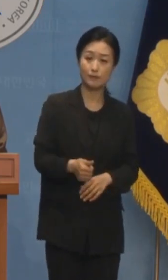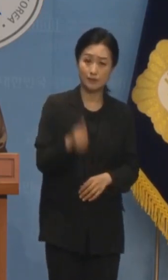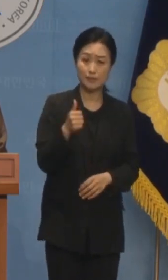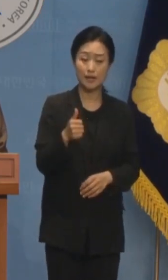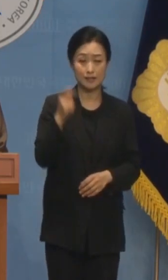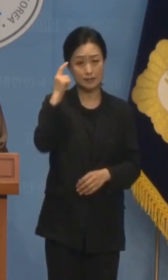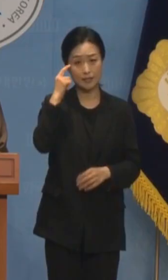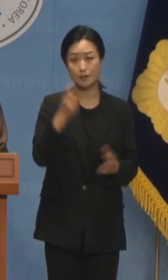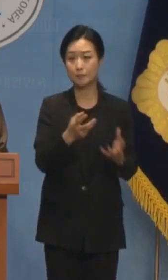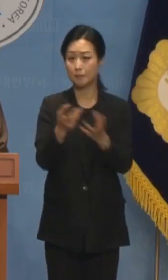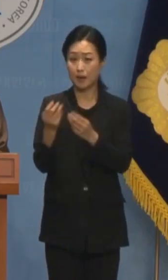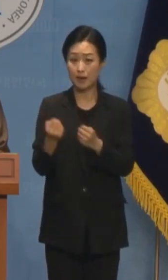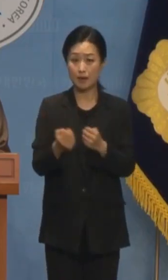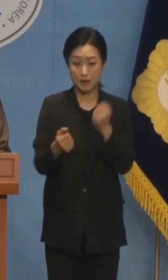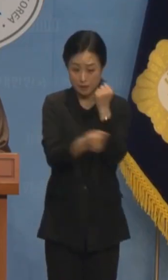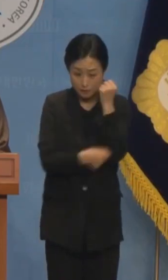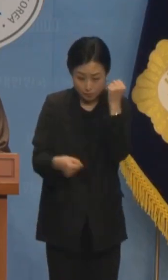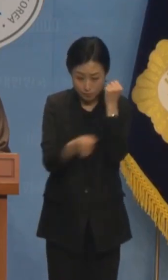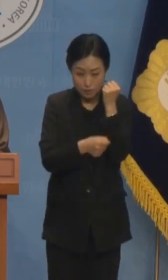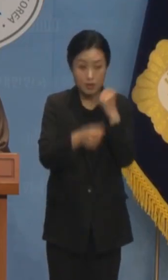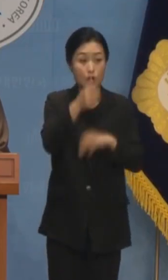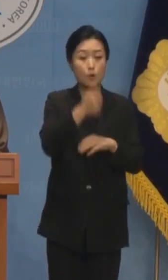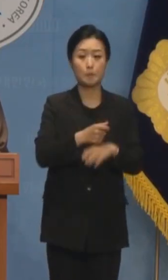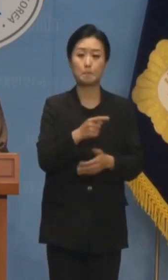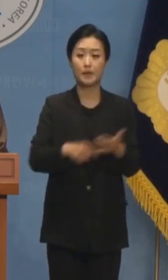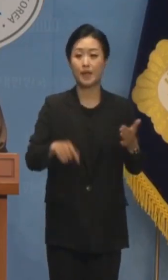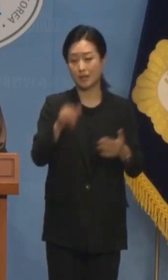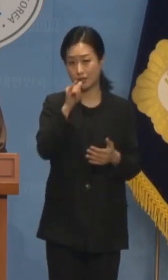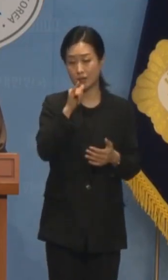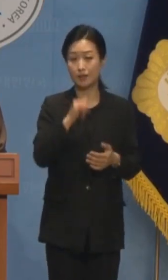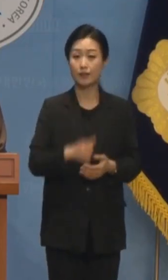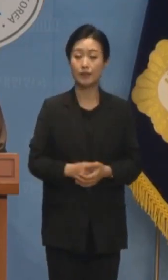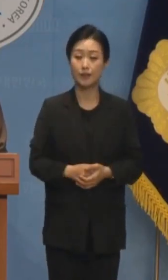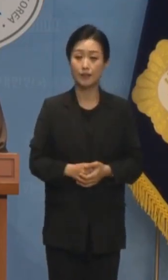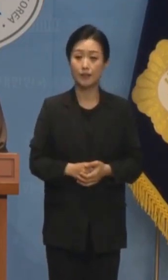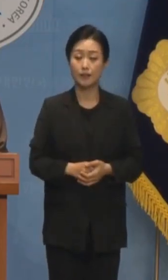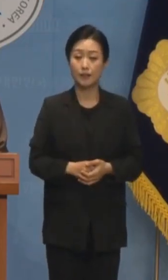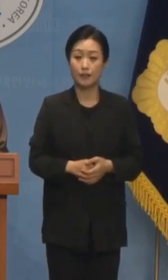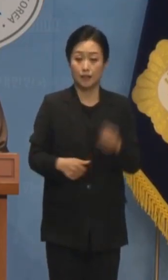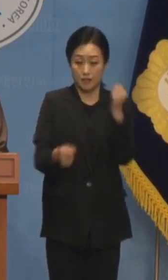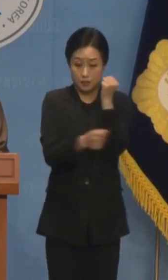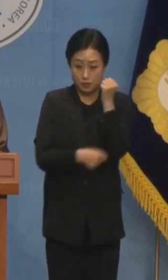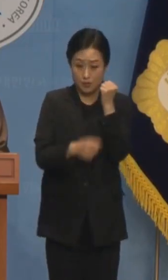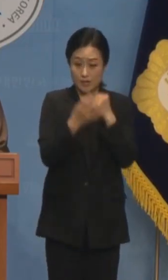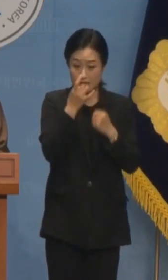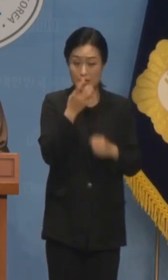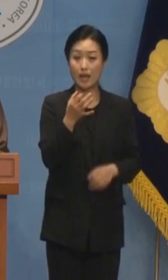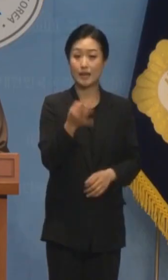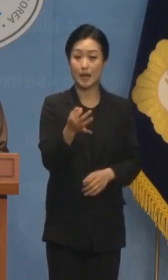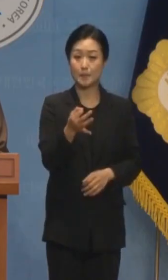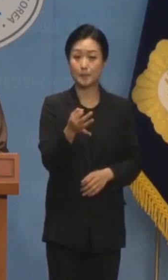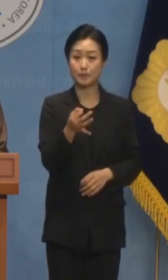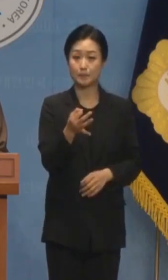수학을 해도 오히려 손해만 보기 때문입니다 수학기 쌀값을